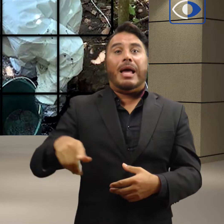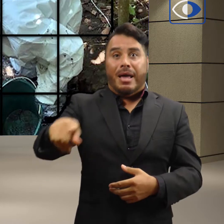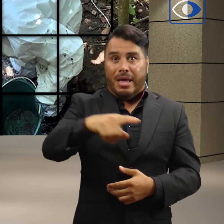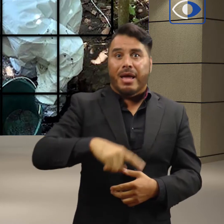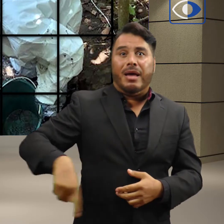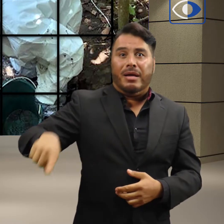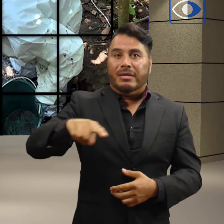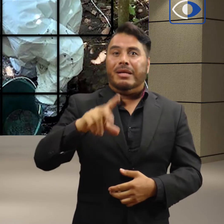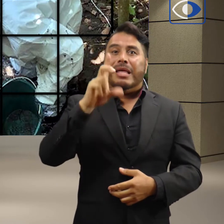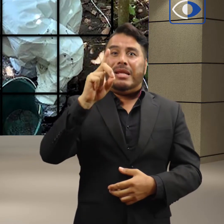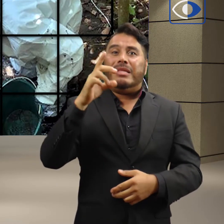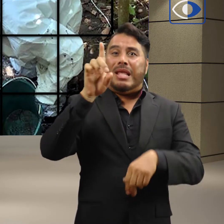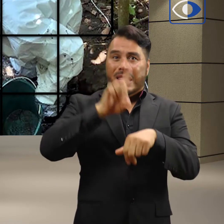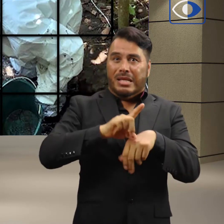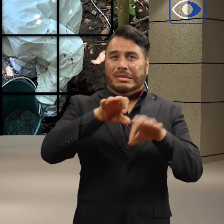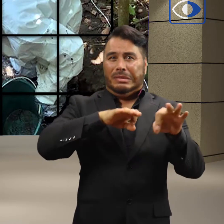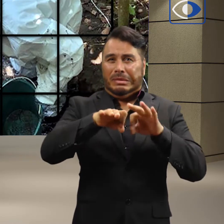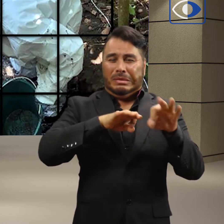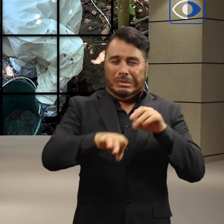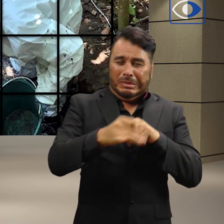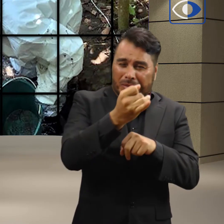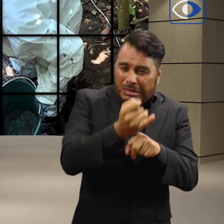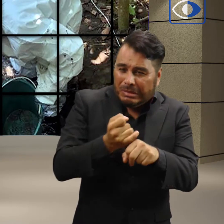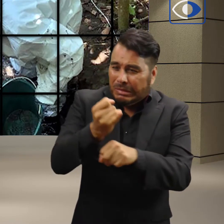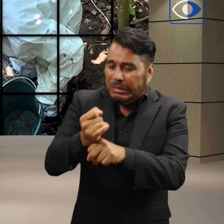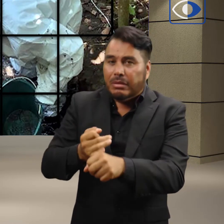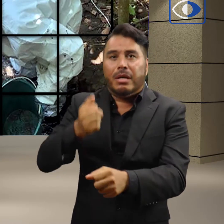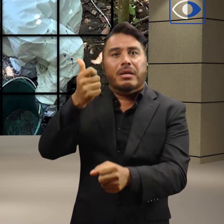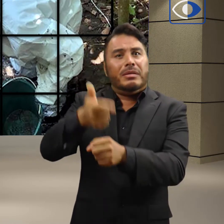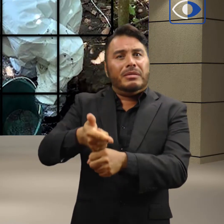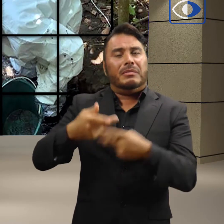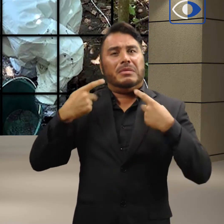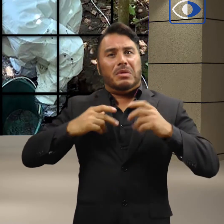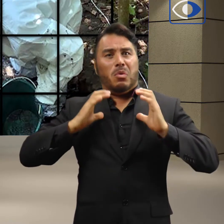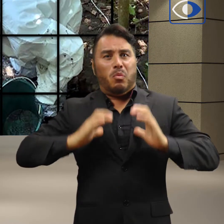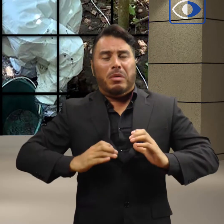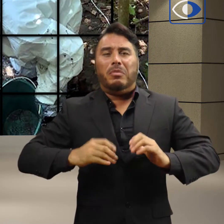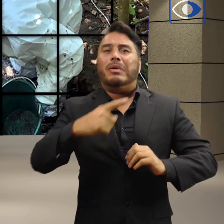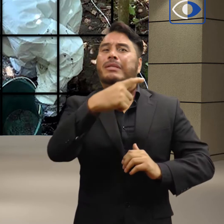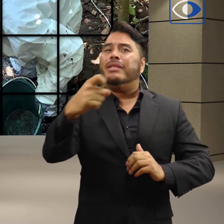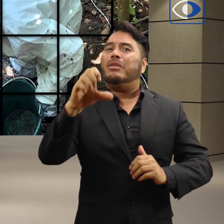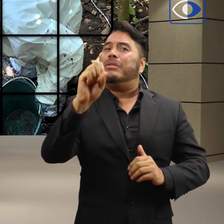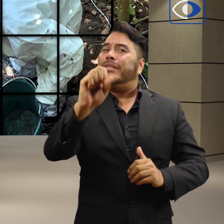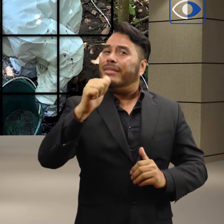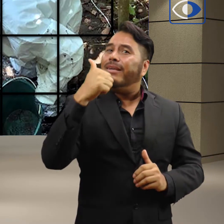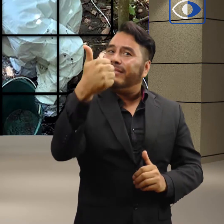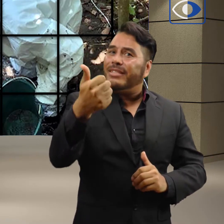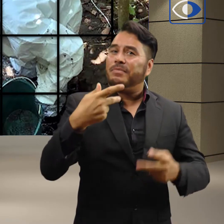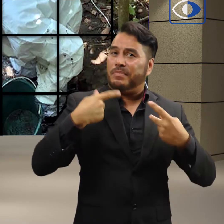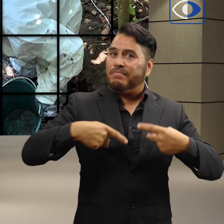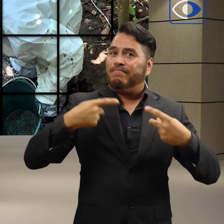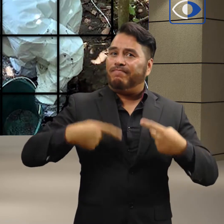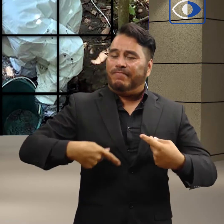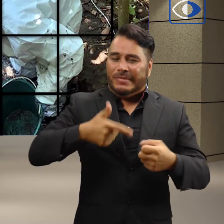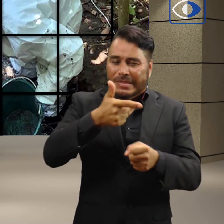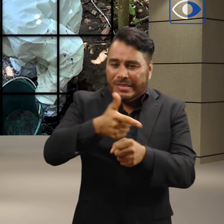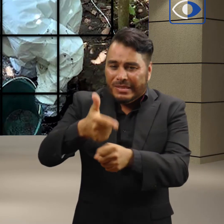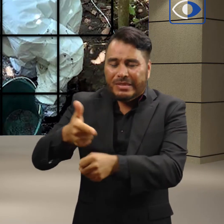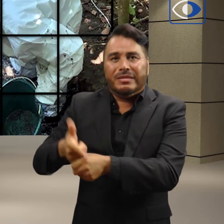el día de hoy, es decir, después de 30 días de trabajo, se han localizado restos humanos de al menos 166 personas,